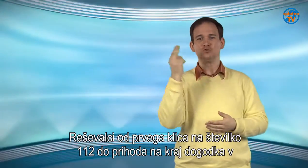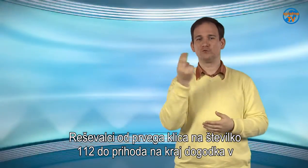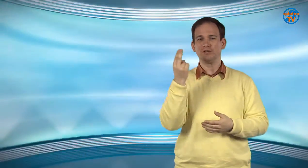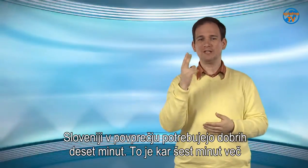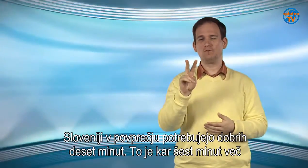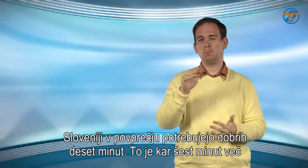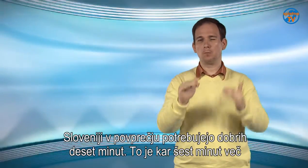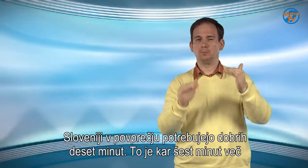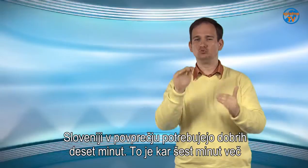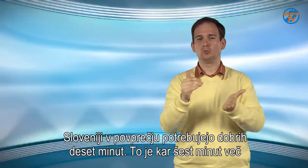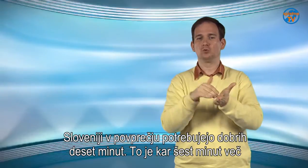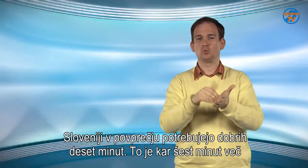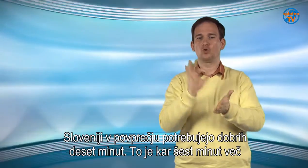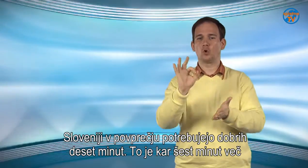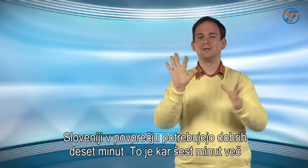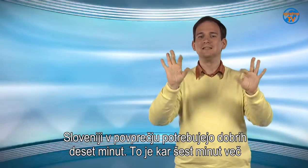dobrih 10 minut.